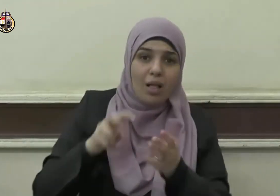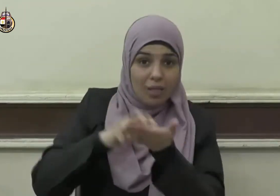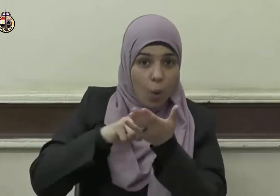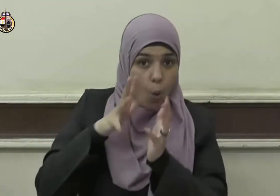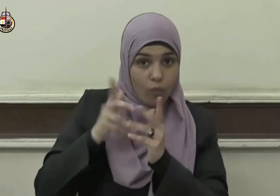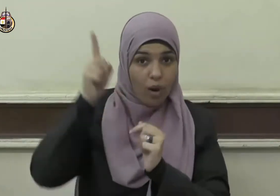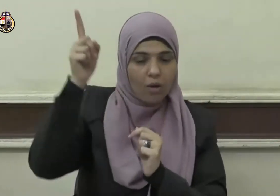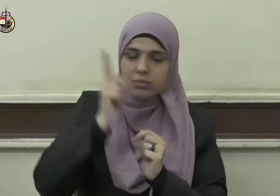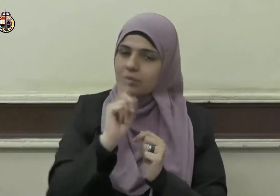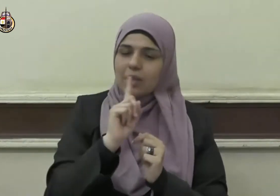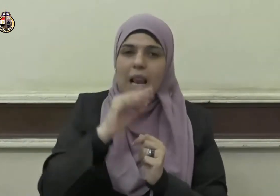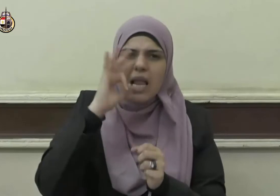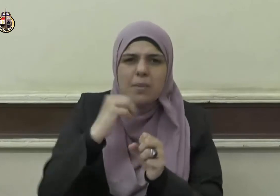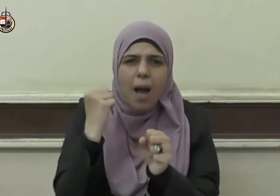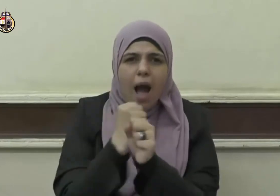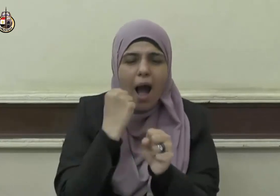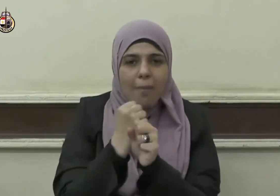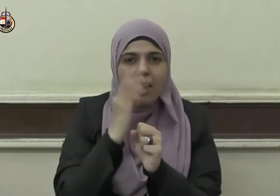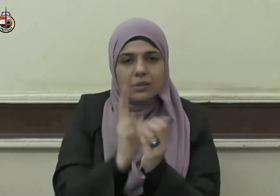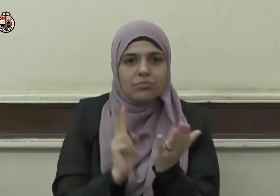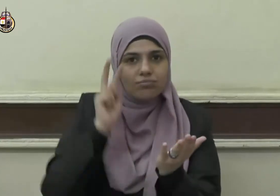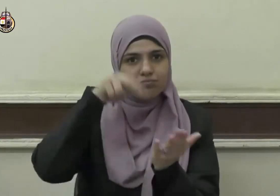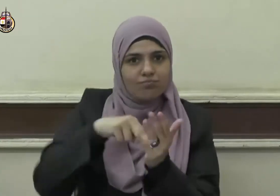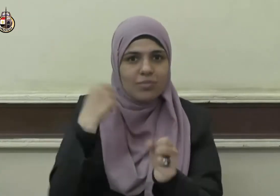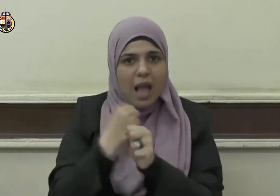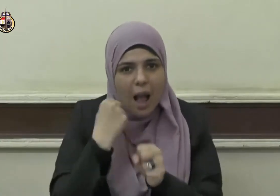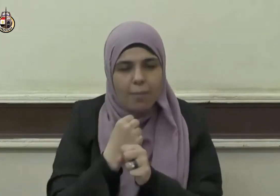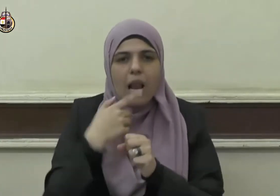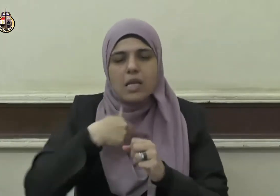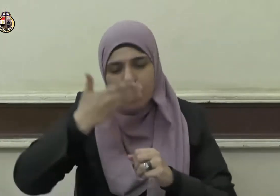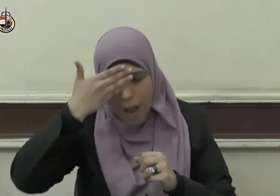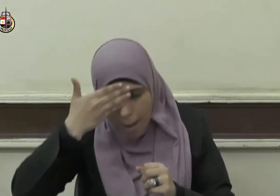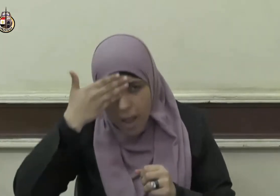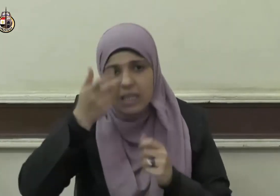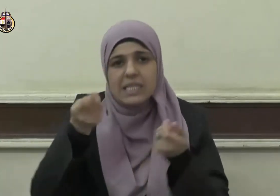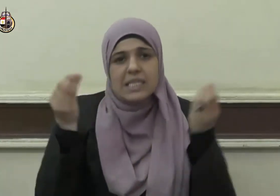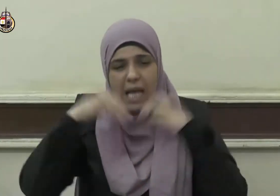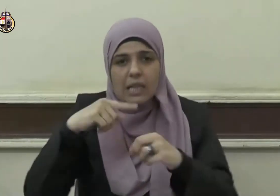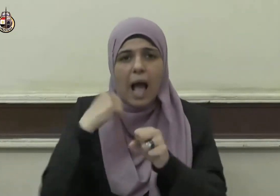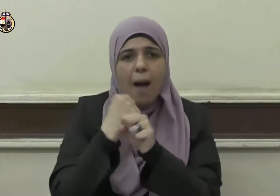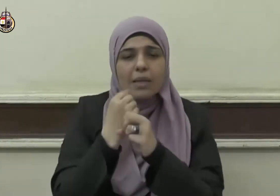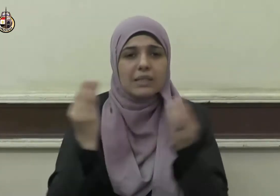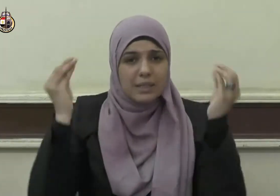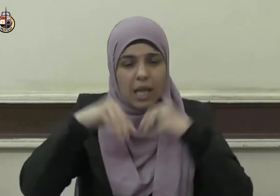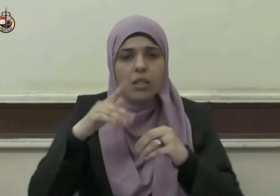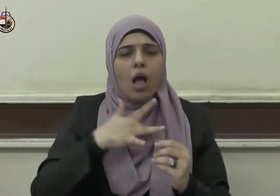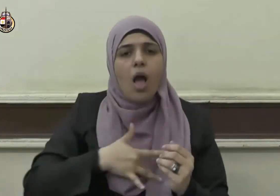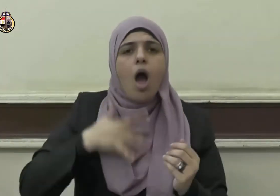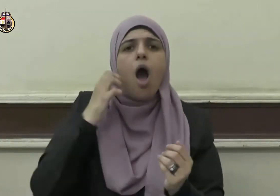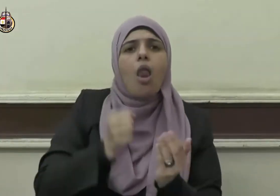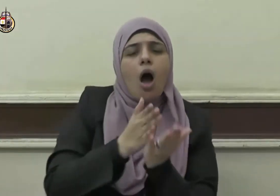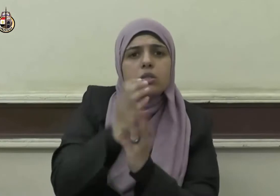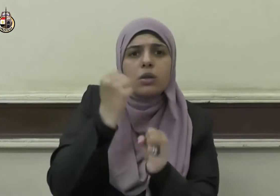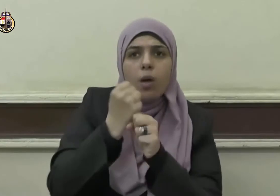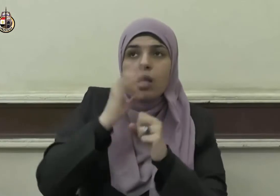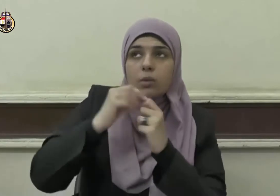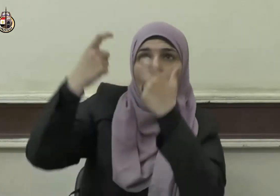تتحقق بمزيد من العبادة والعمل والإخلاص ومراقبة الله عز